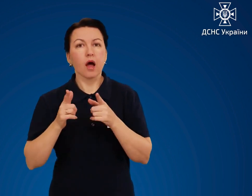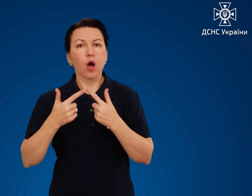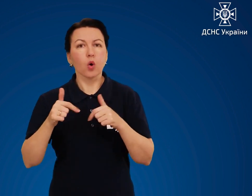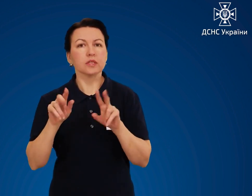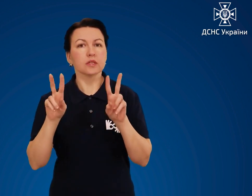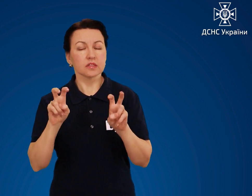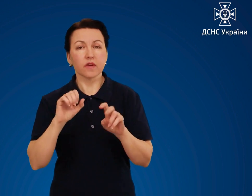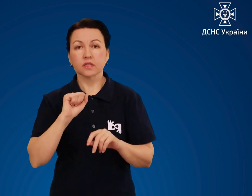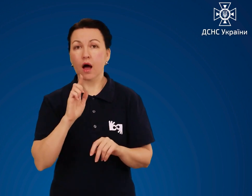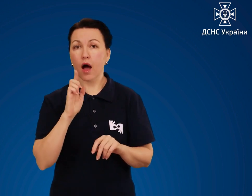Абетка безпеки.